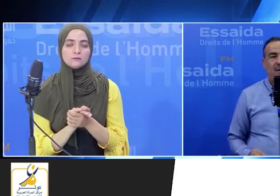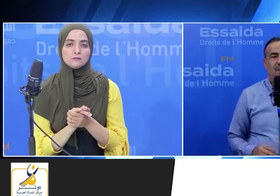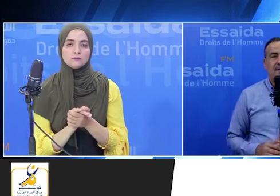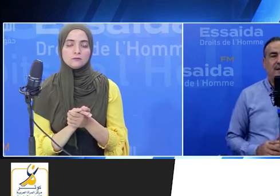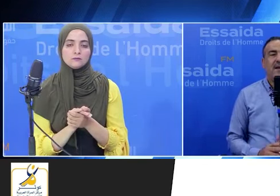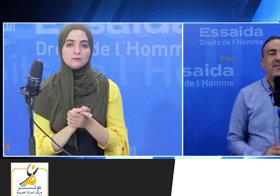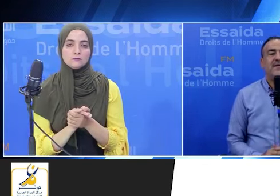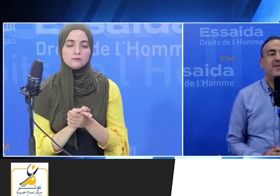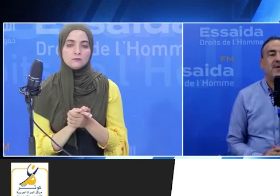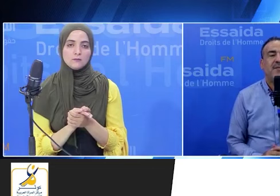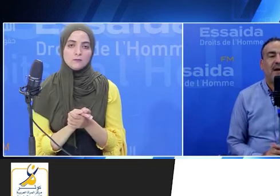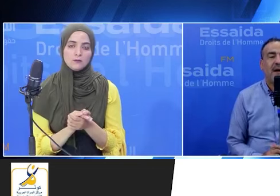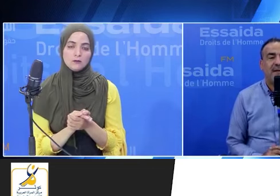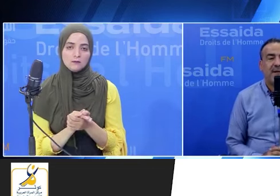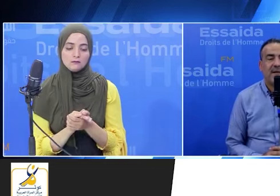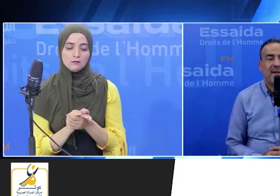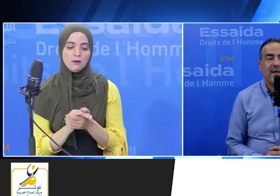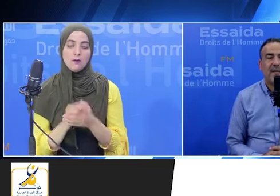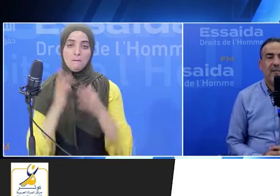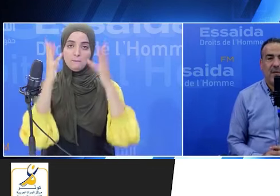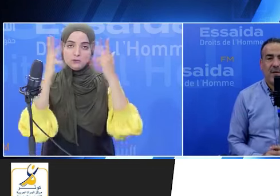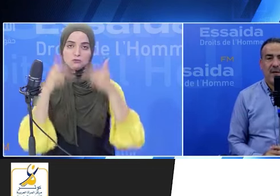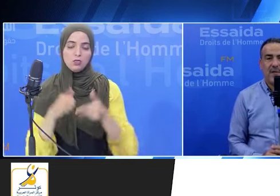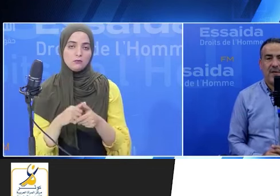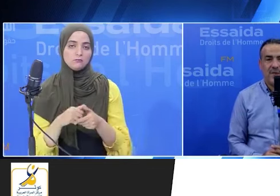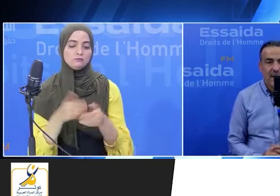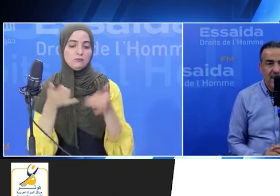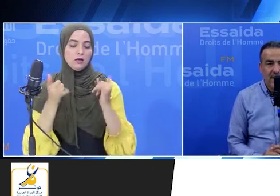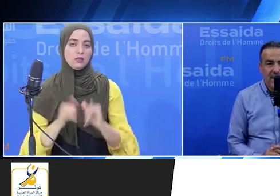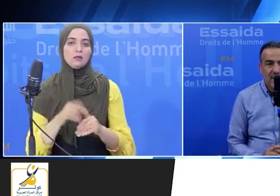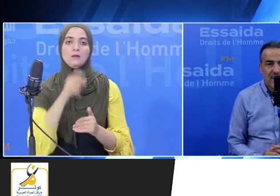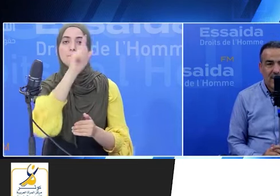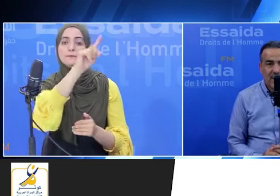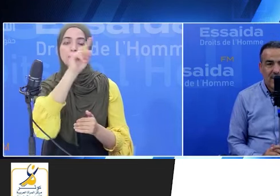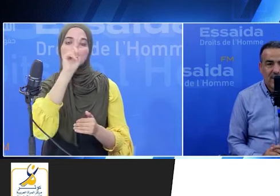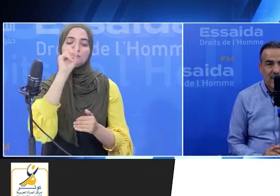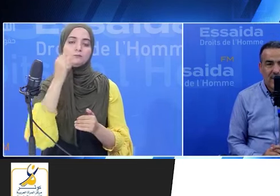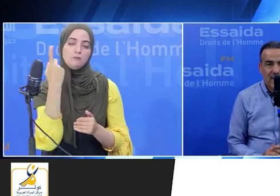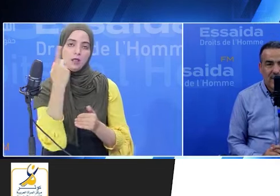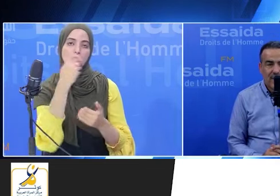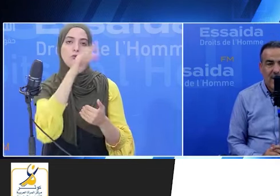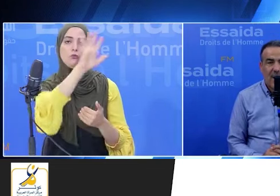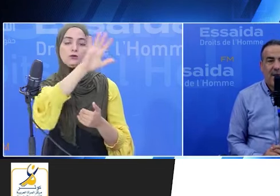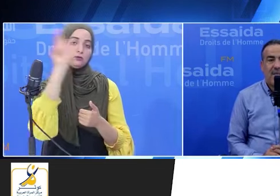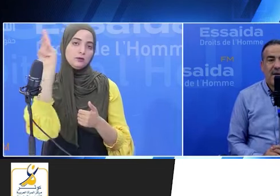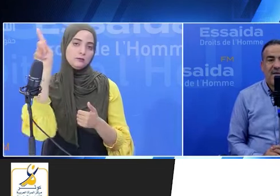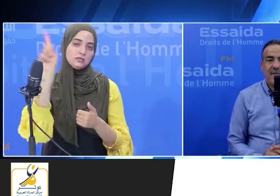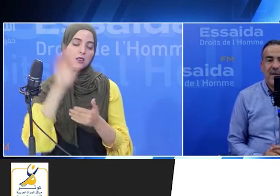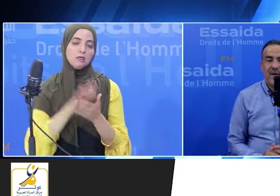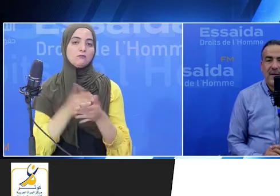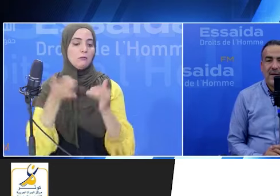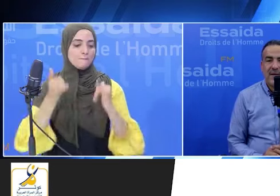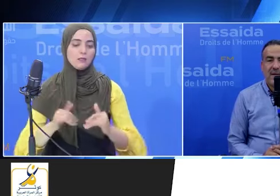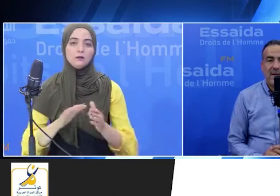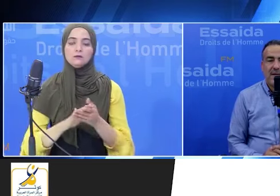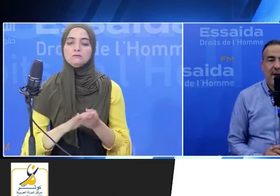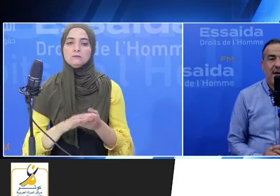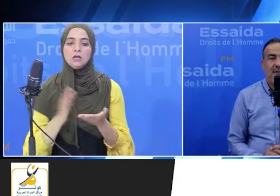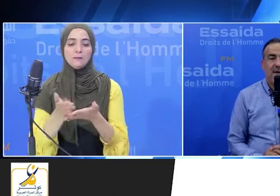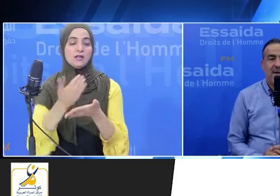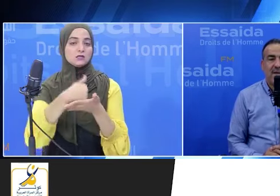بالتاني مجموعة المقاعد هذية 151 مقاعد مقسمين